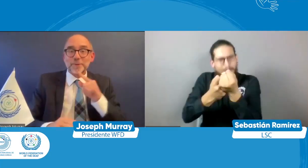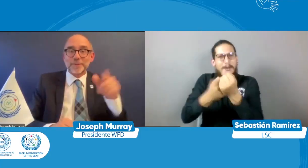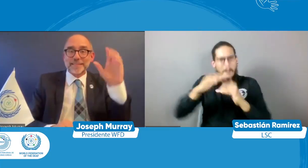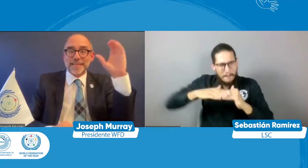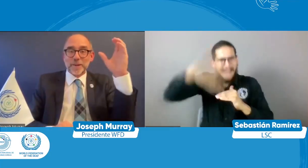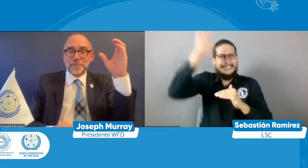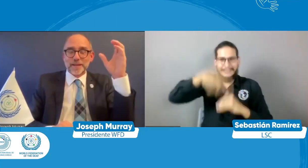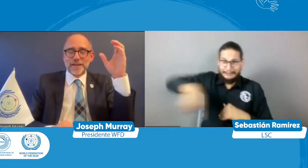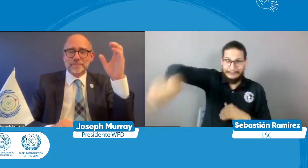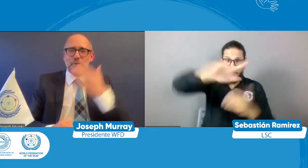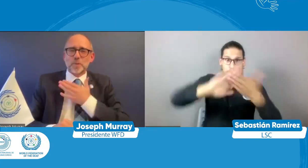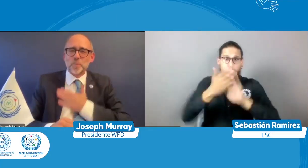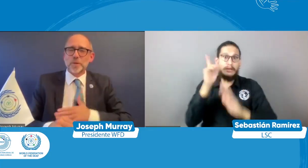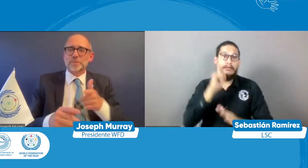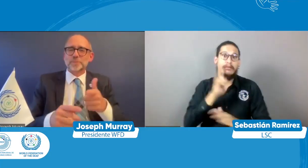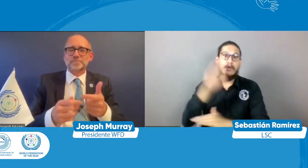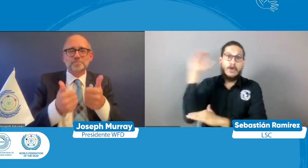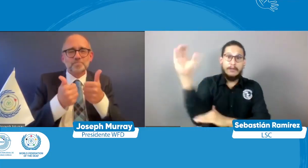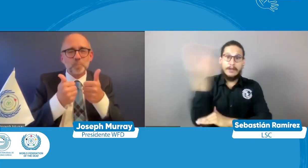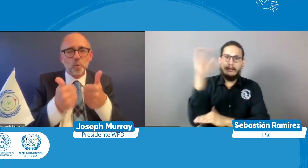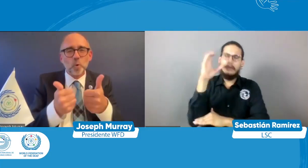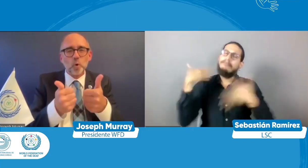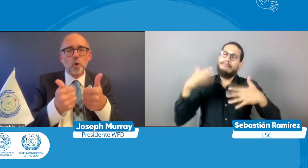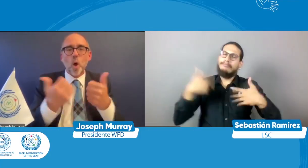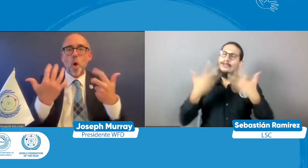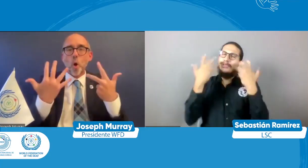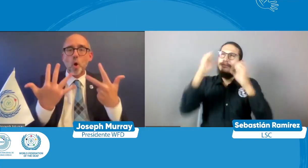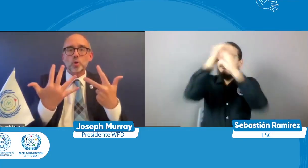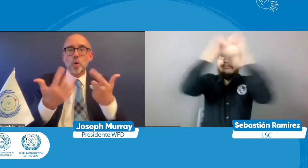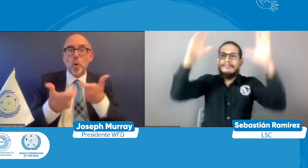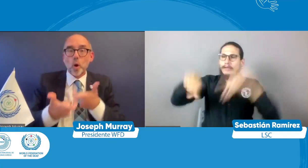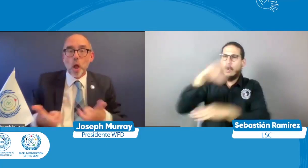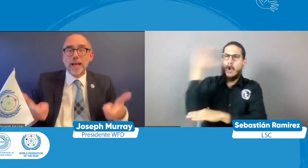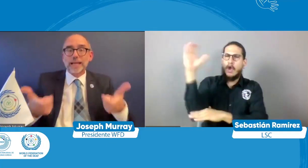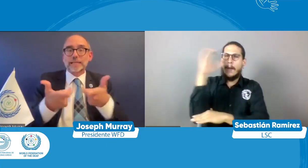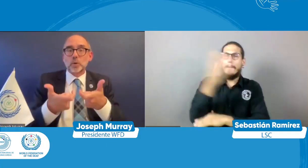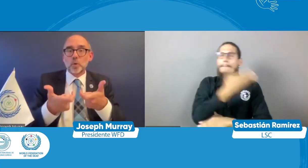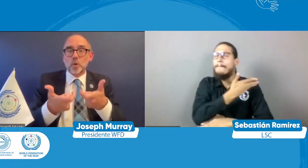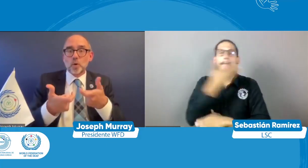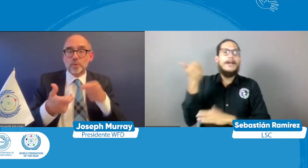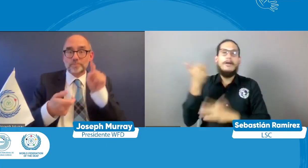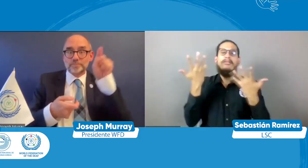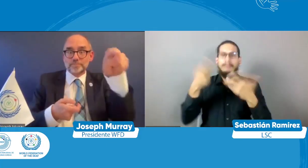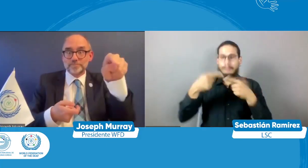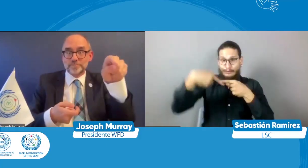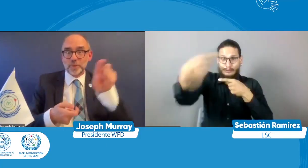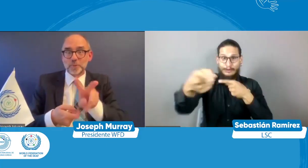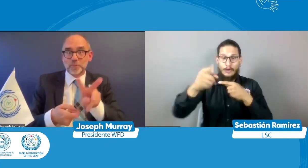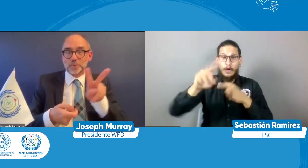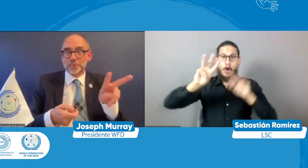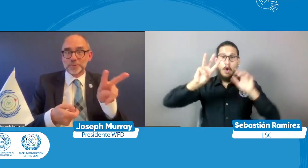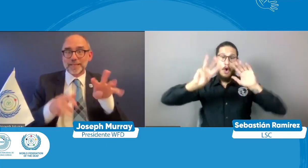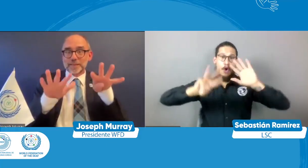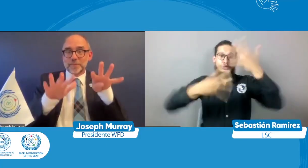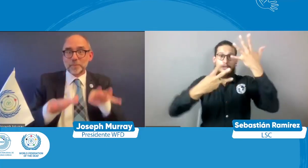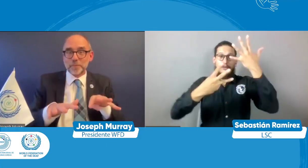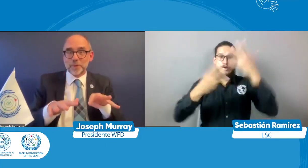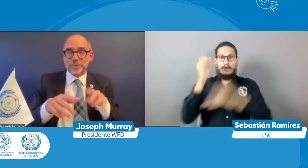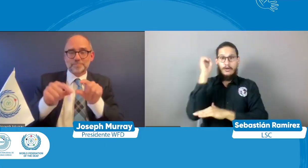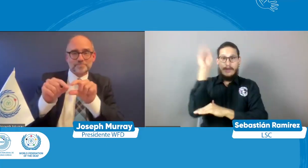pues con las demás asociaciones le mando un saludo muy grande un saludo fraternal para toda la comunidad sorda y espero que les